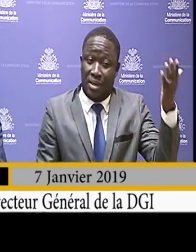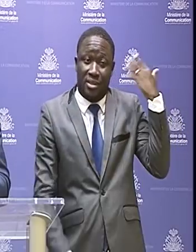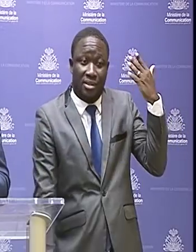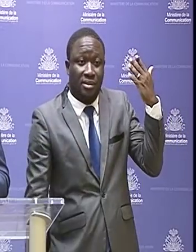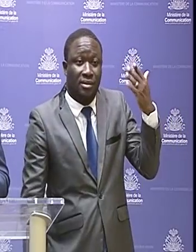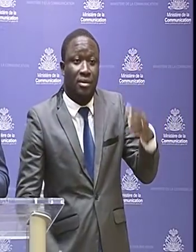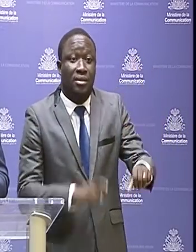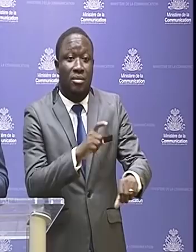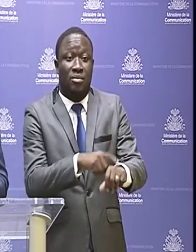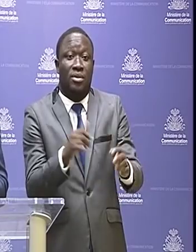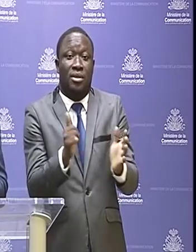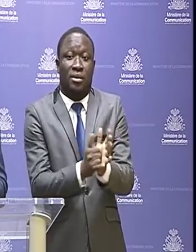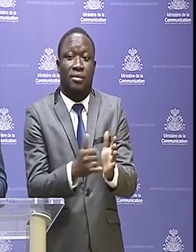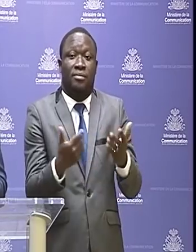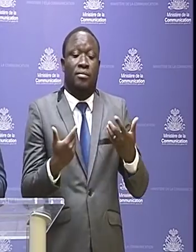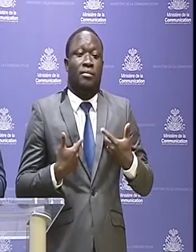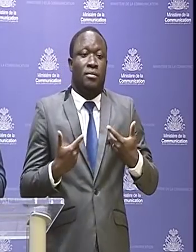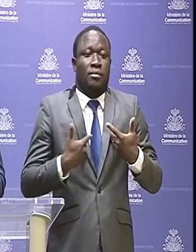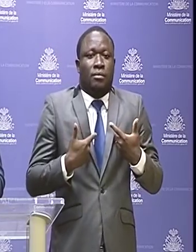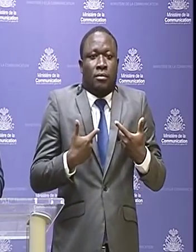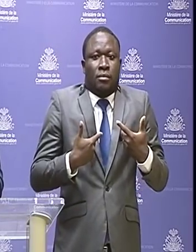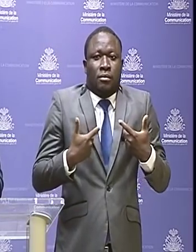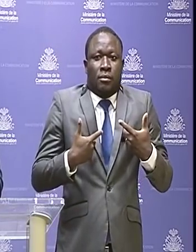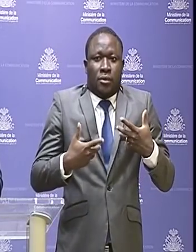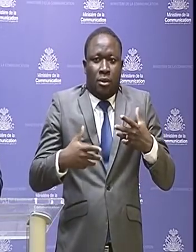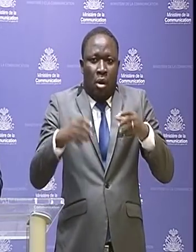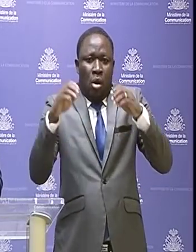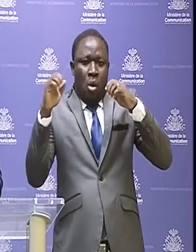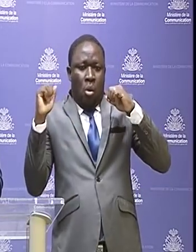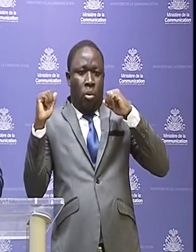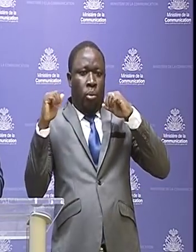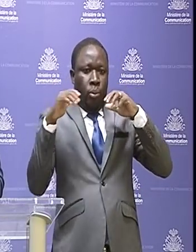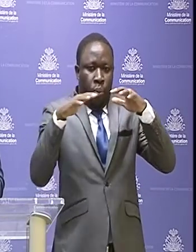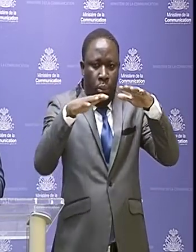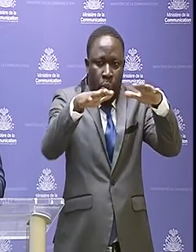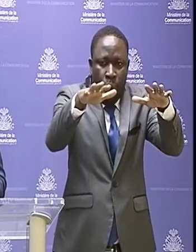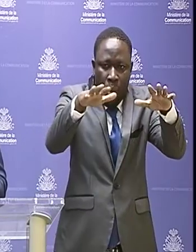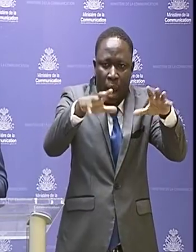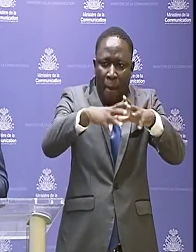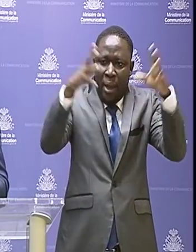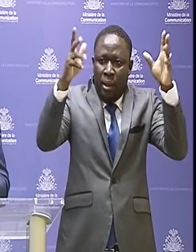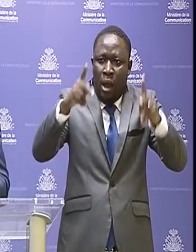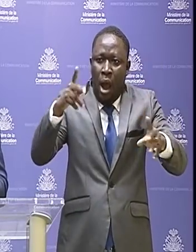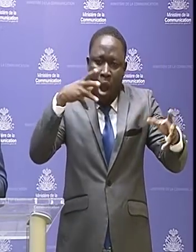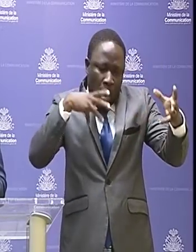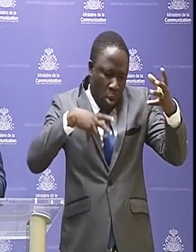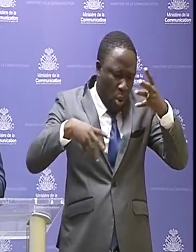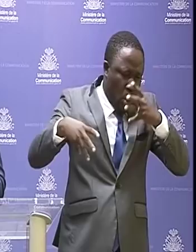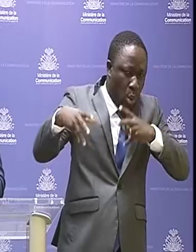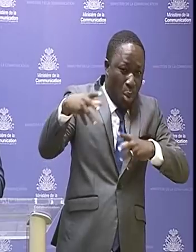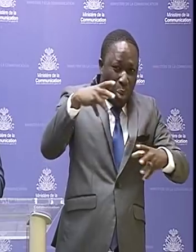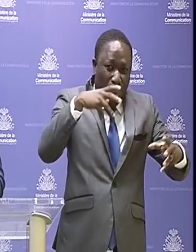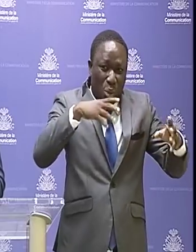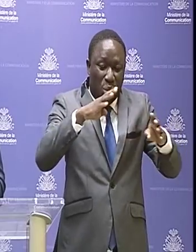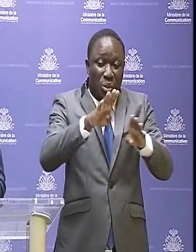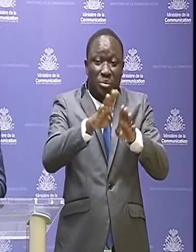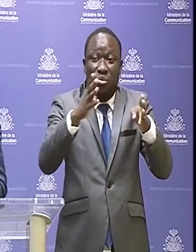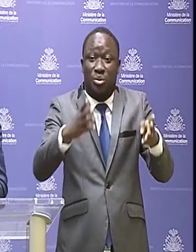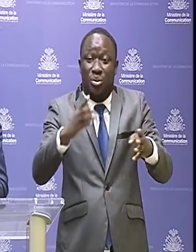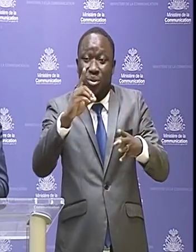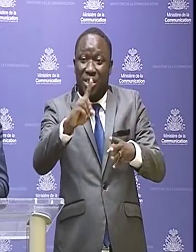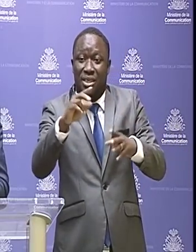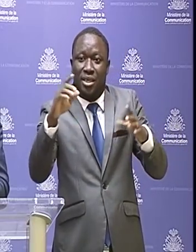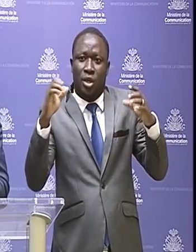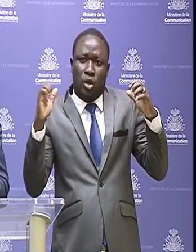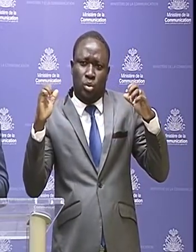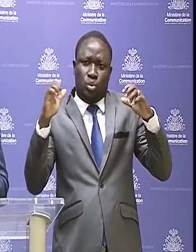nan lèr sa yo, te genyen yon atroupman a praver tout bureau de la DJI,